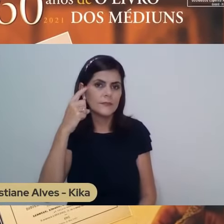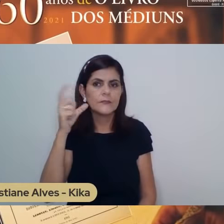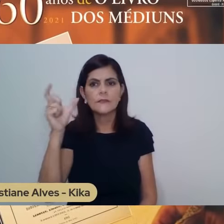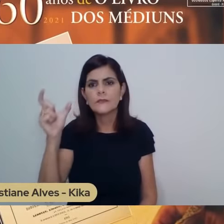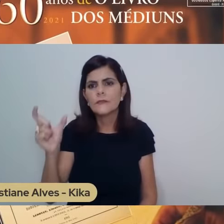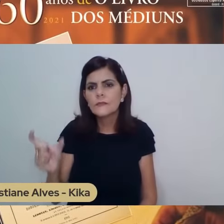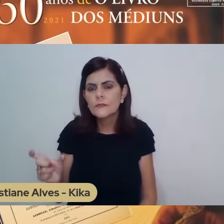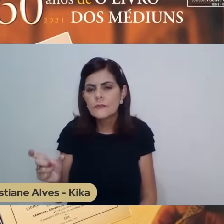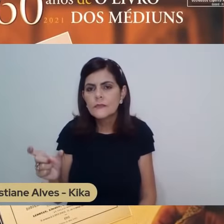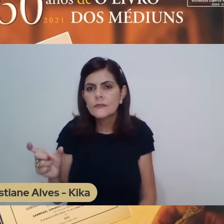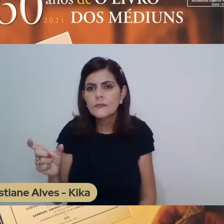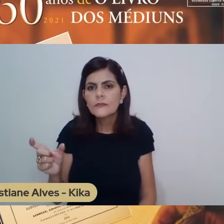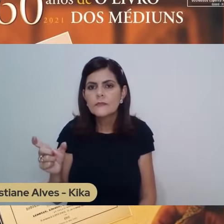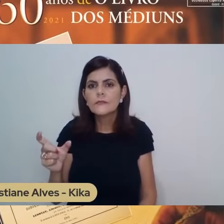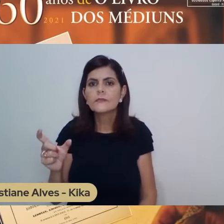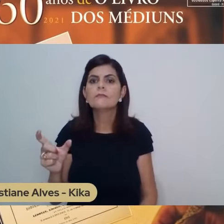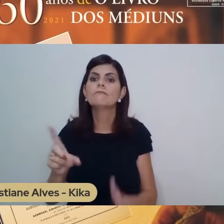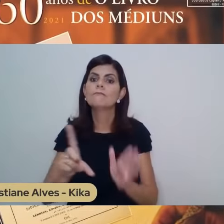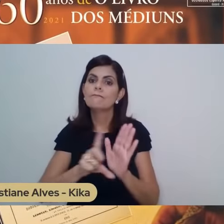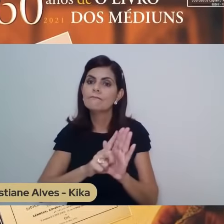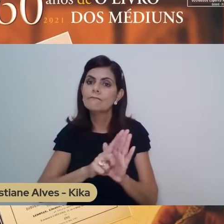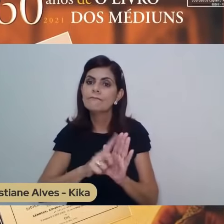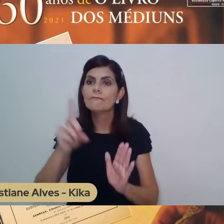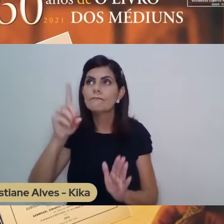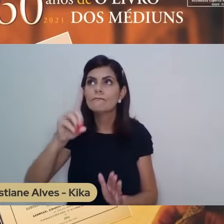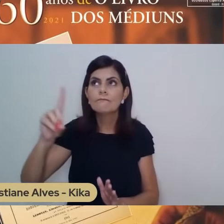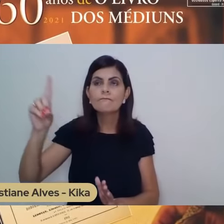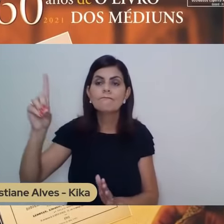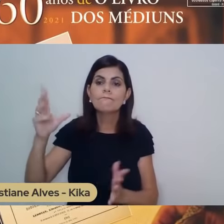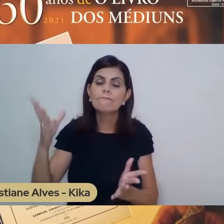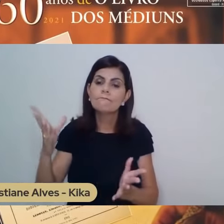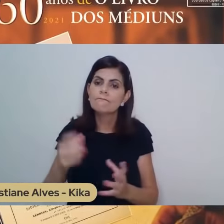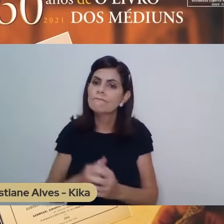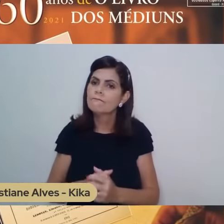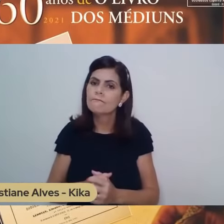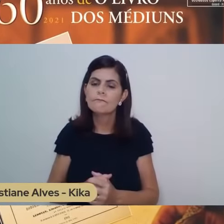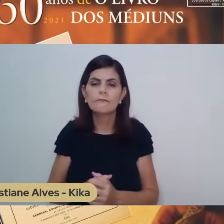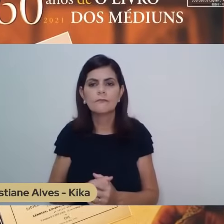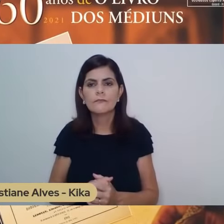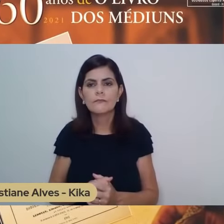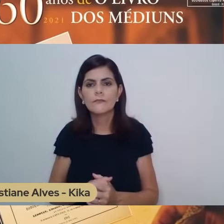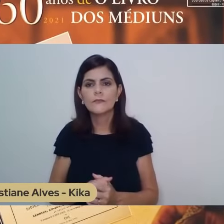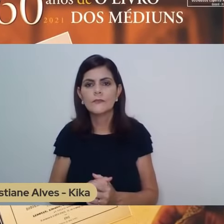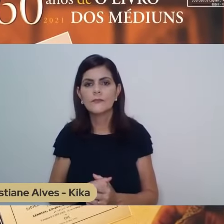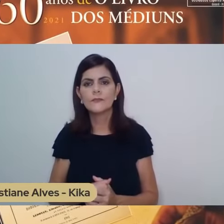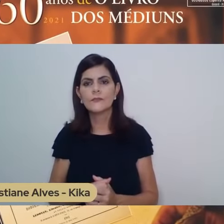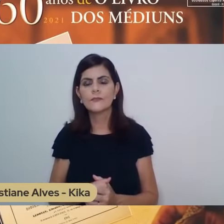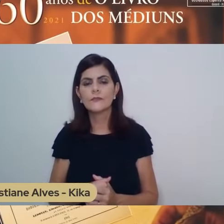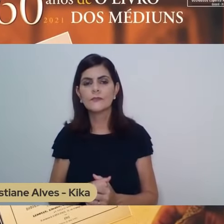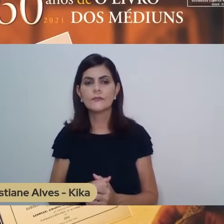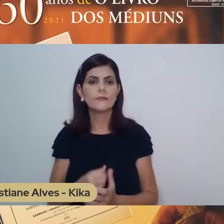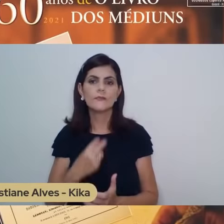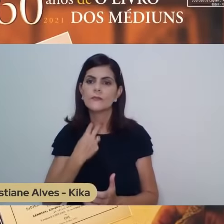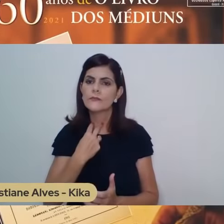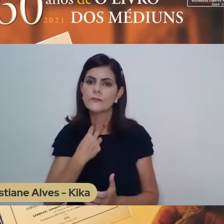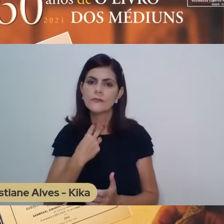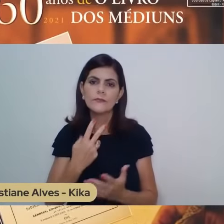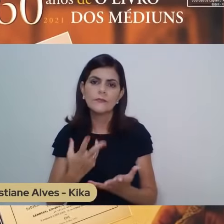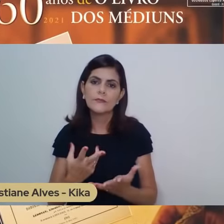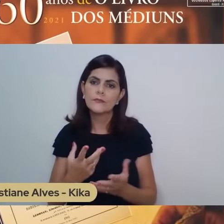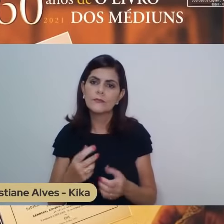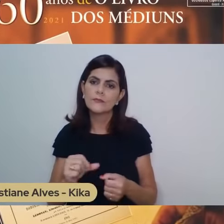divina, não dá para projetar só no meio a responsabilidade dos nossos